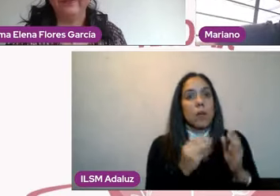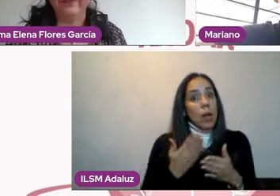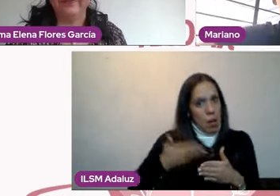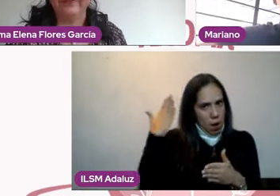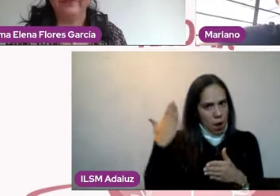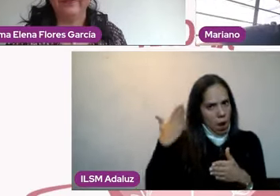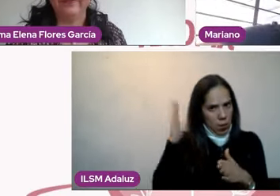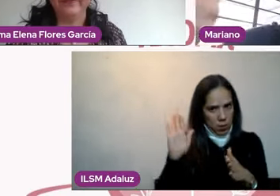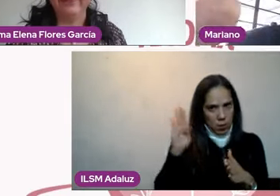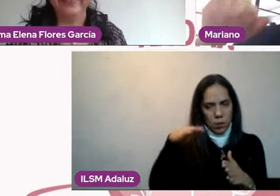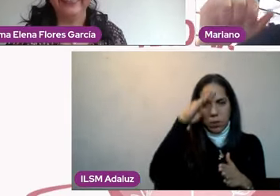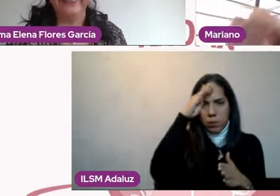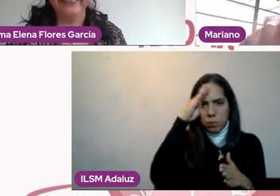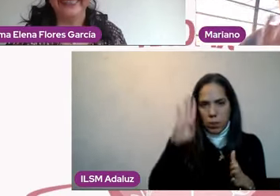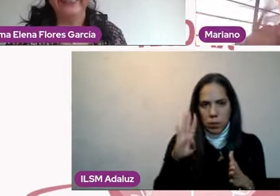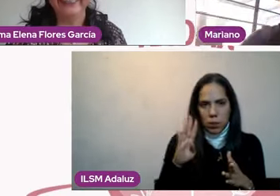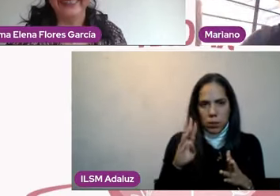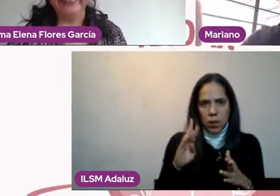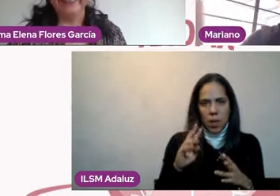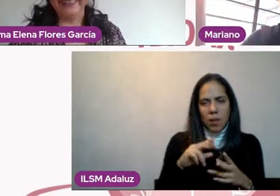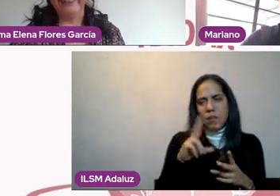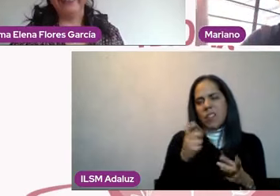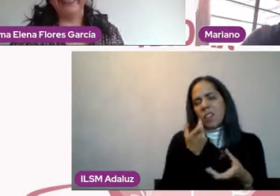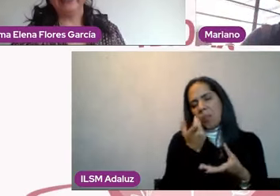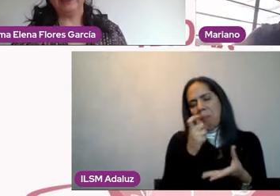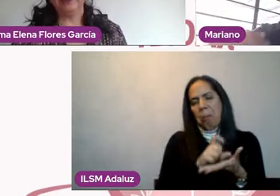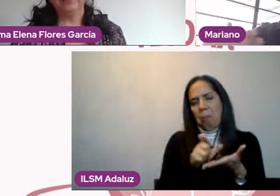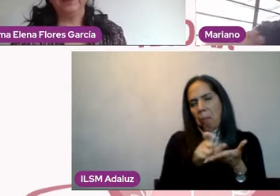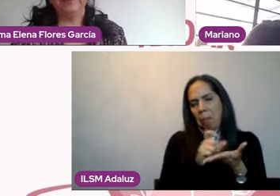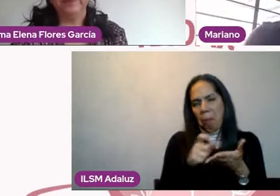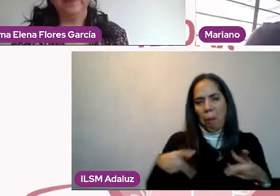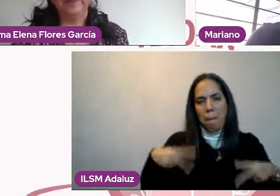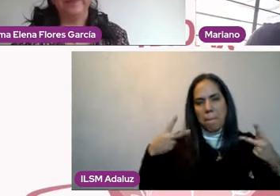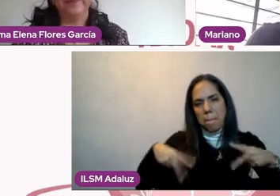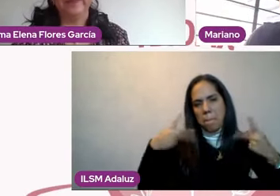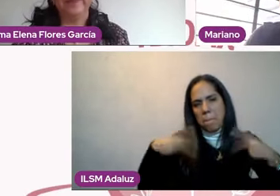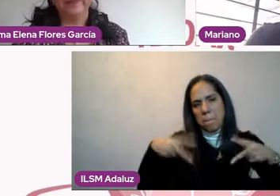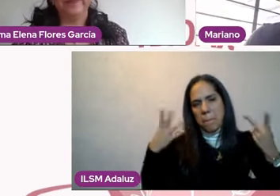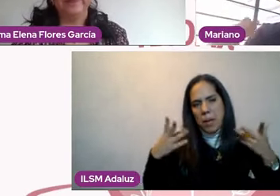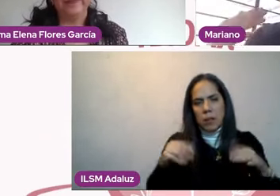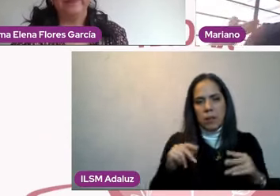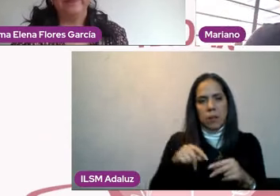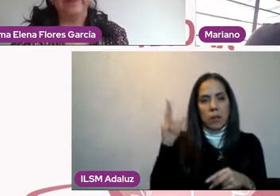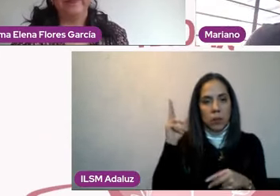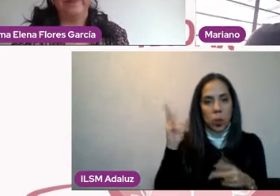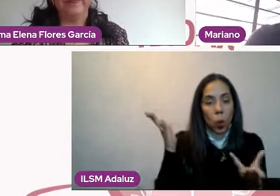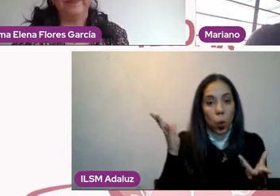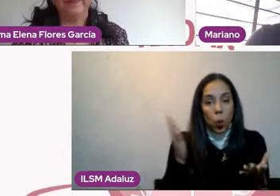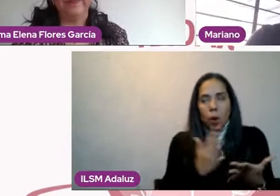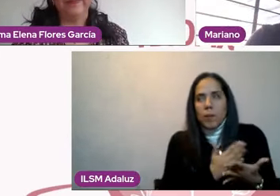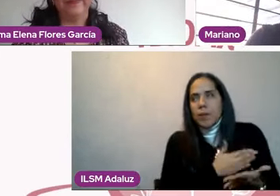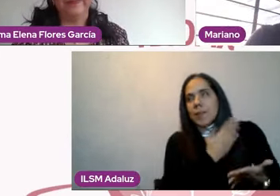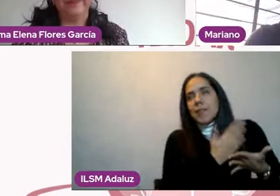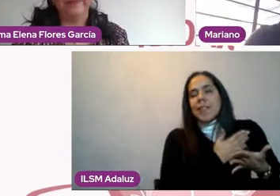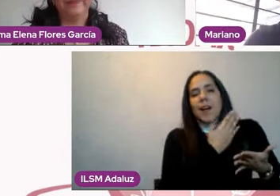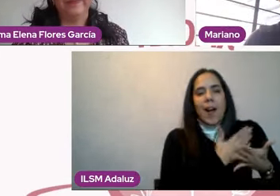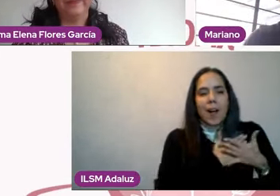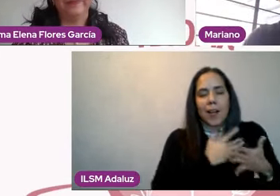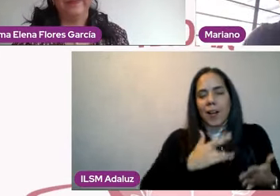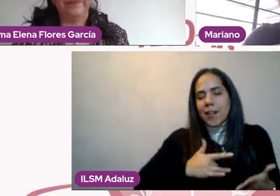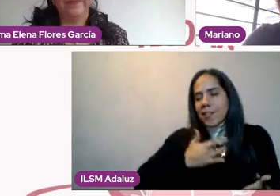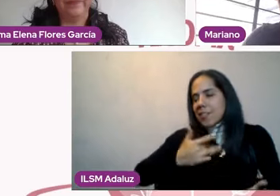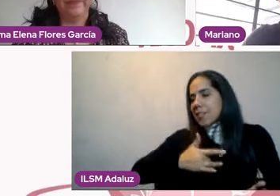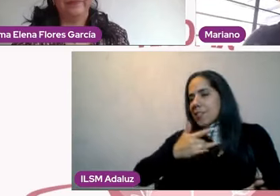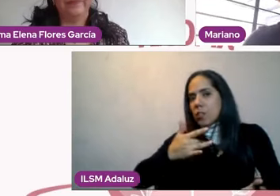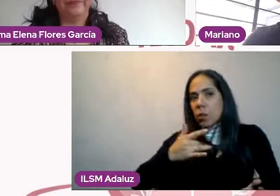si es comercial, si es lo que sea. Tenemos que entender que hoy en día estamos formando muchas parejas